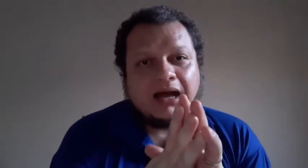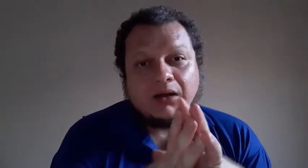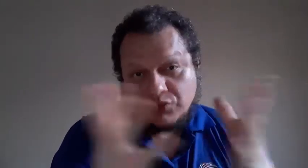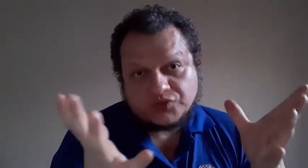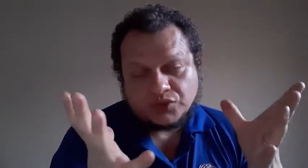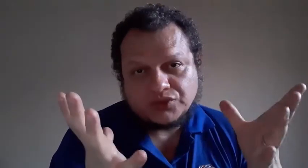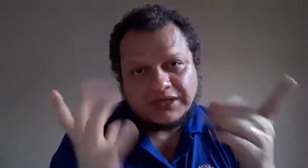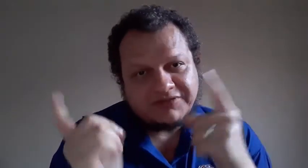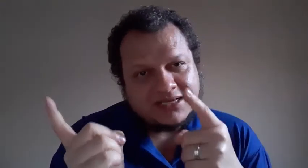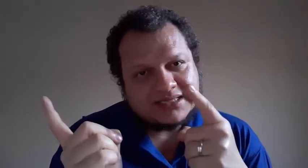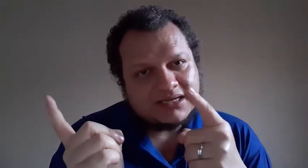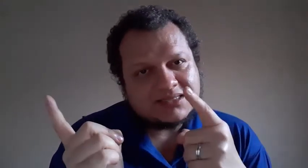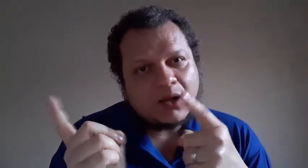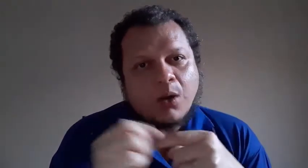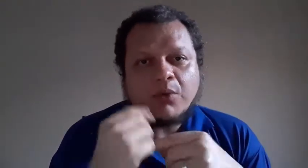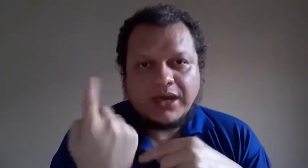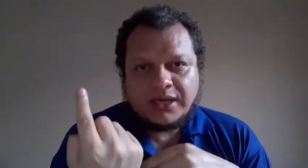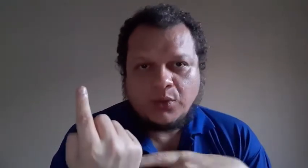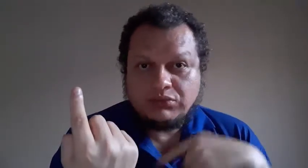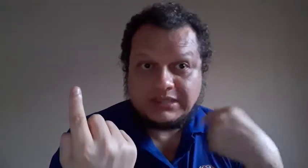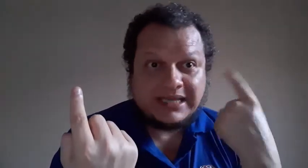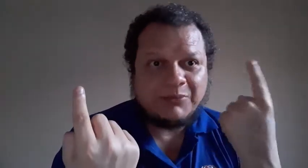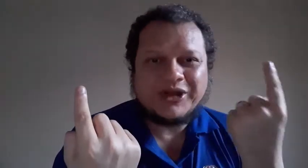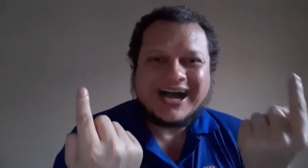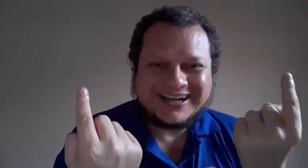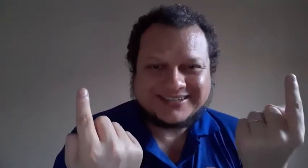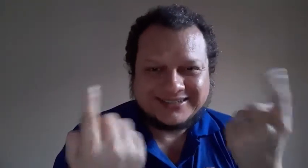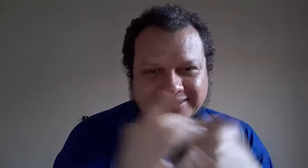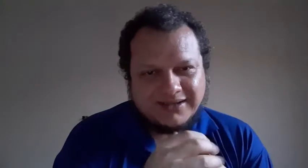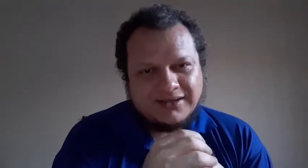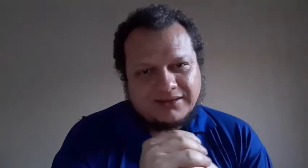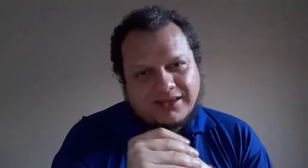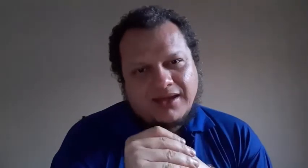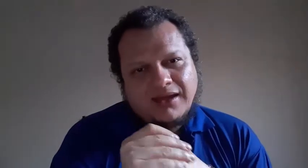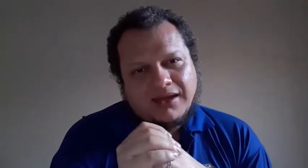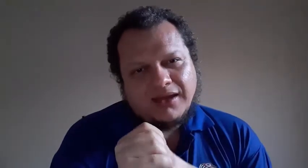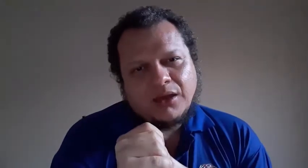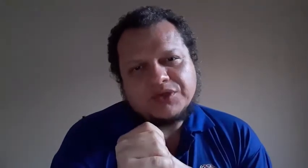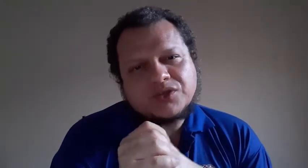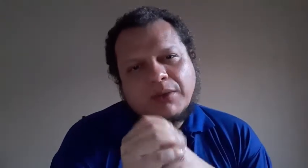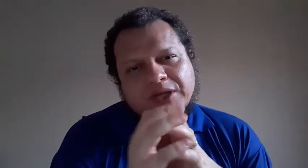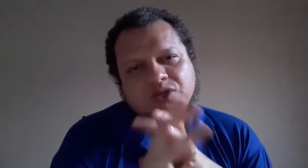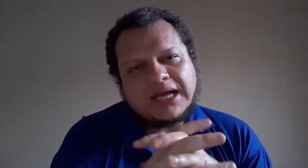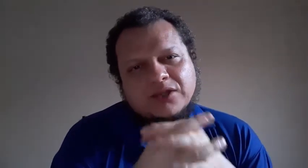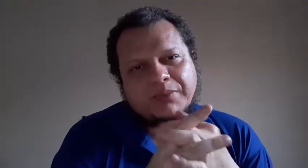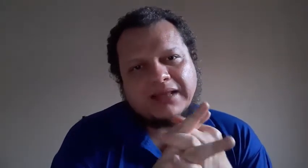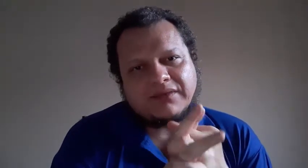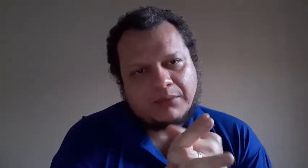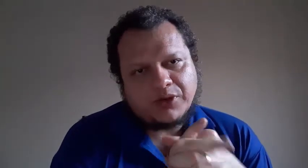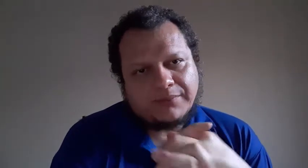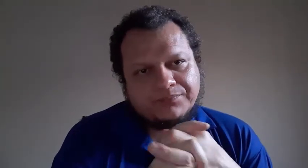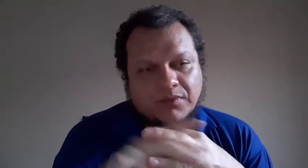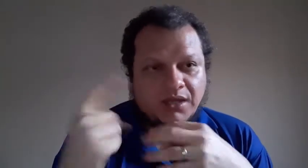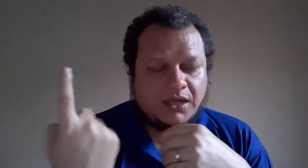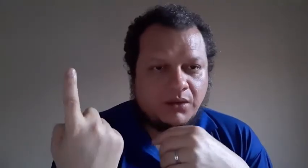O surdo, ele vai sinalizar como eu namorar. Eu estou apaixonado pela Débora. Eu,